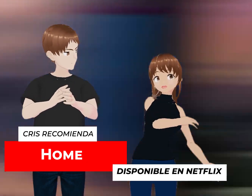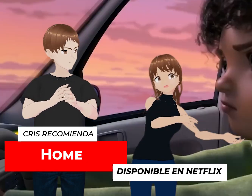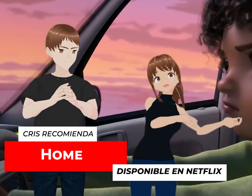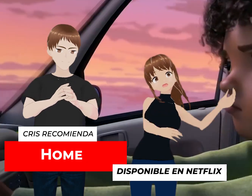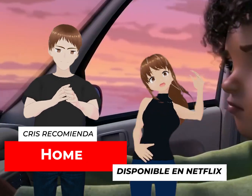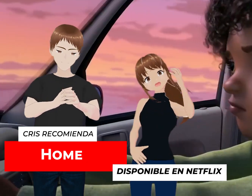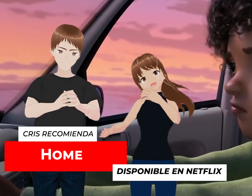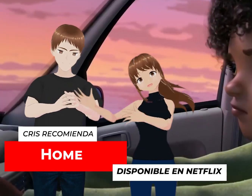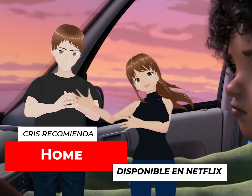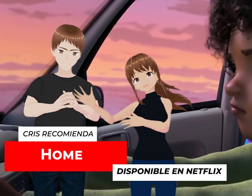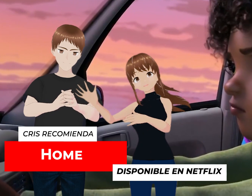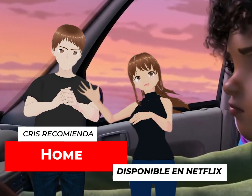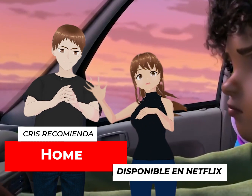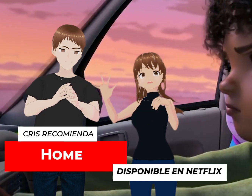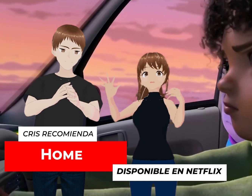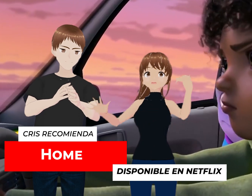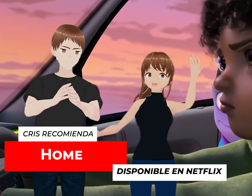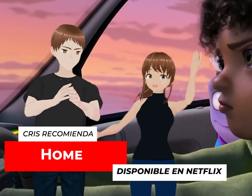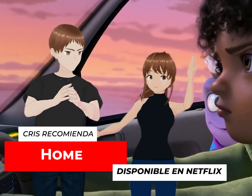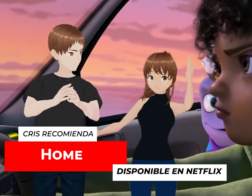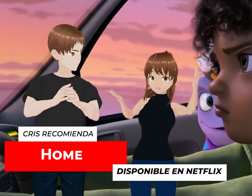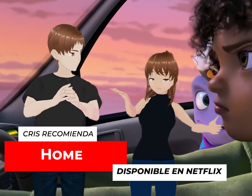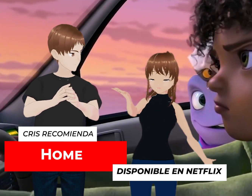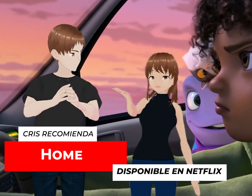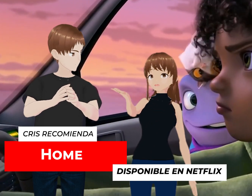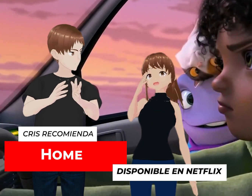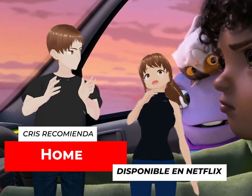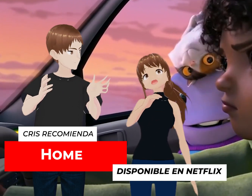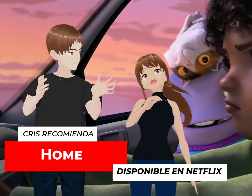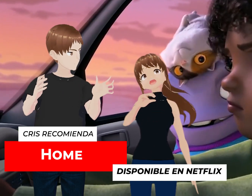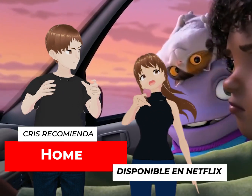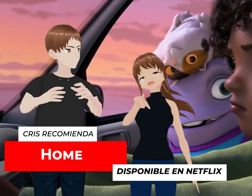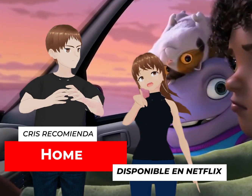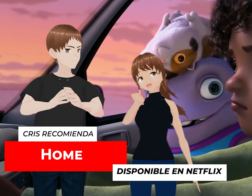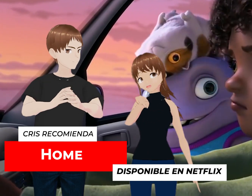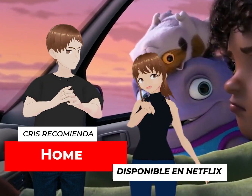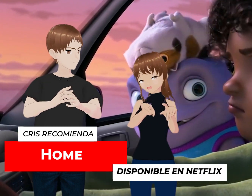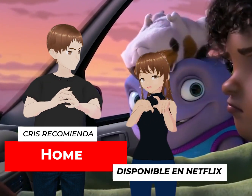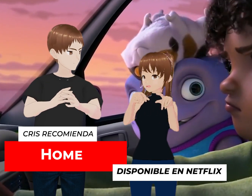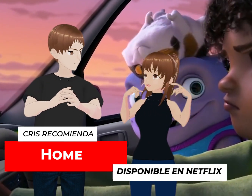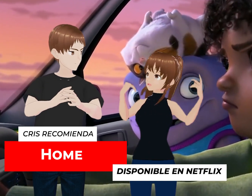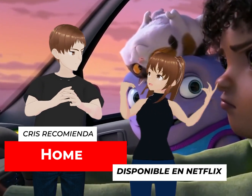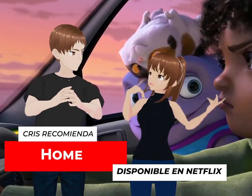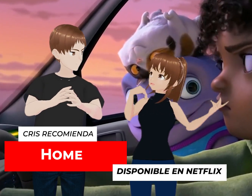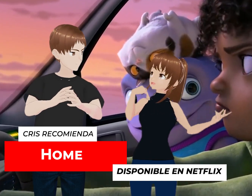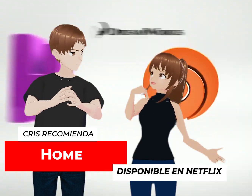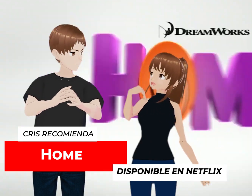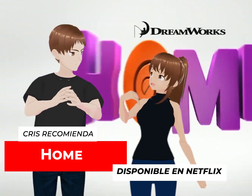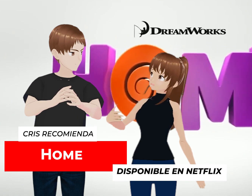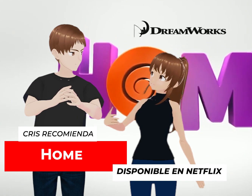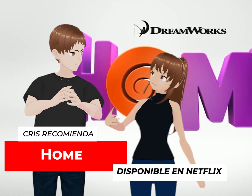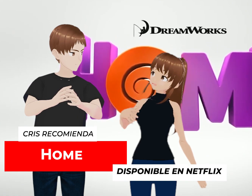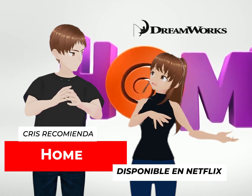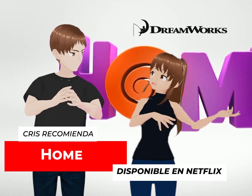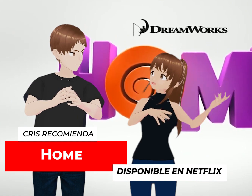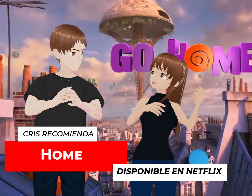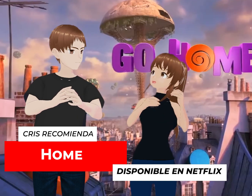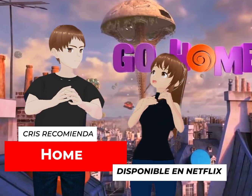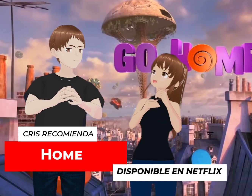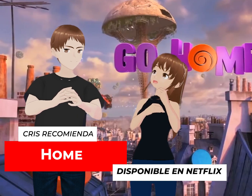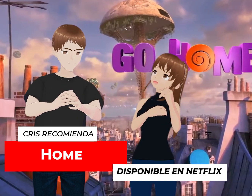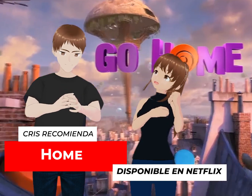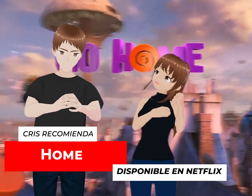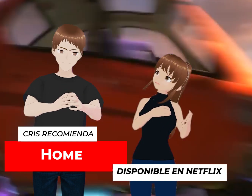él está huyendo y ella también está huyendo para buscar a su mamá. Y ahí se encuentra. Y quizá empieza